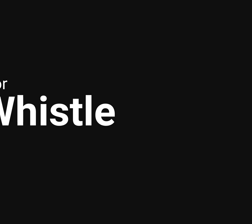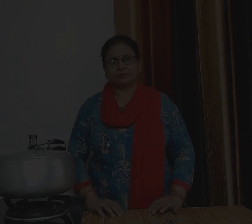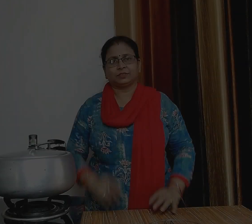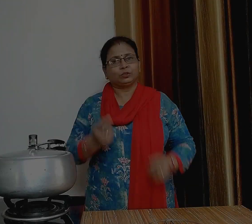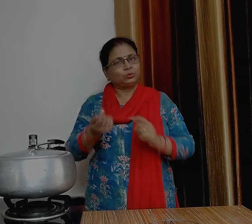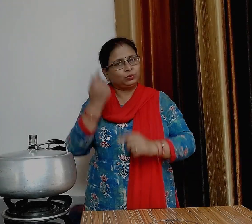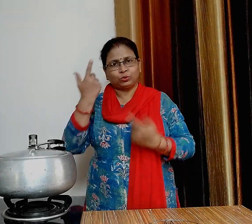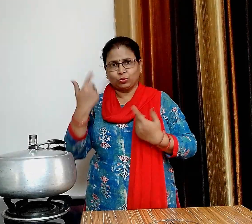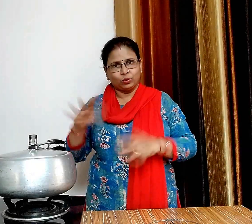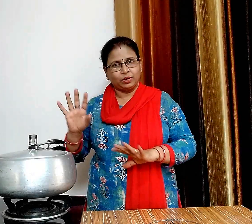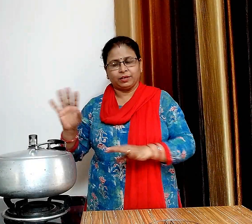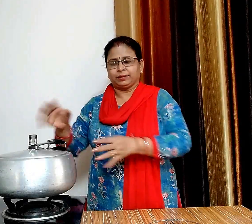एक सीटी आ चुकी है